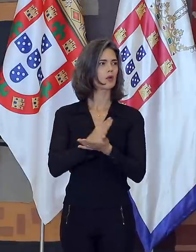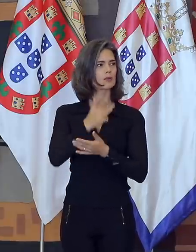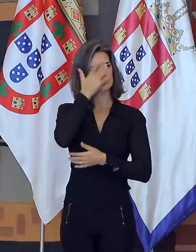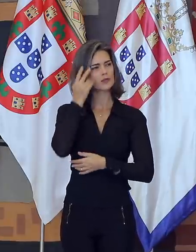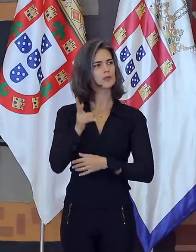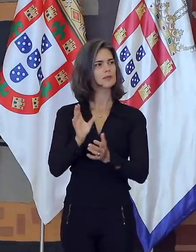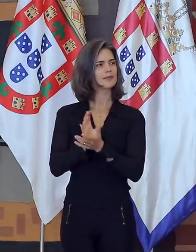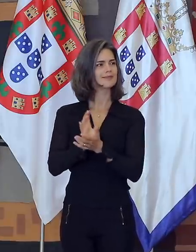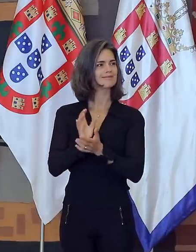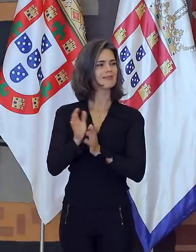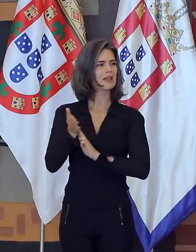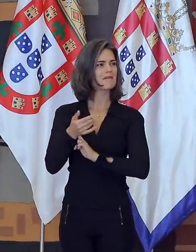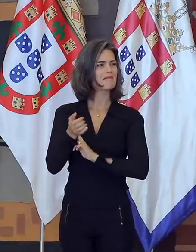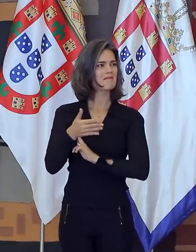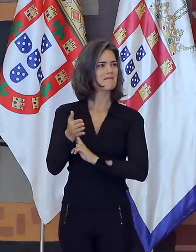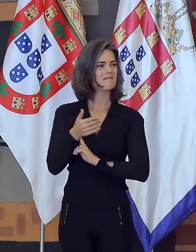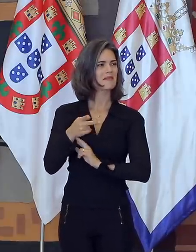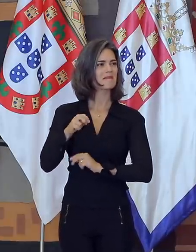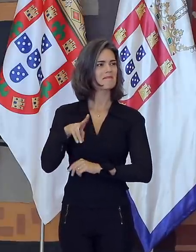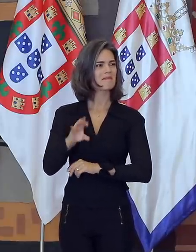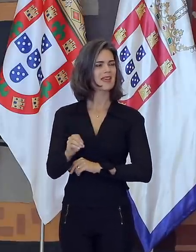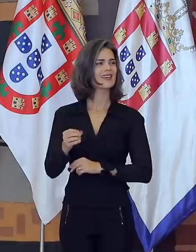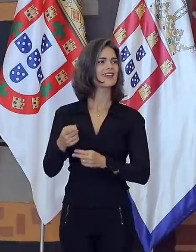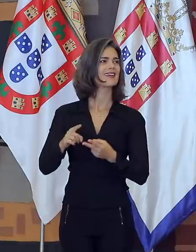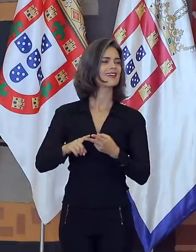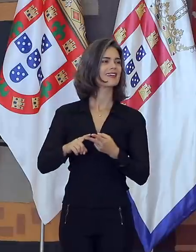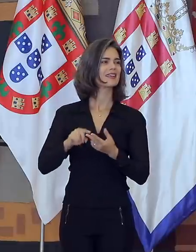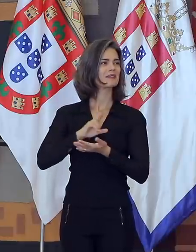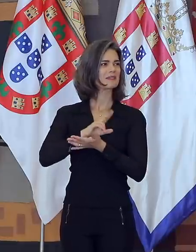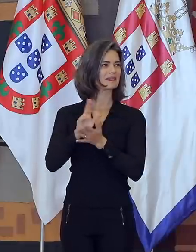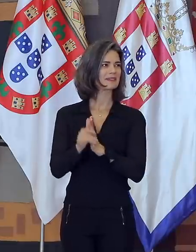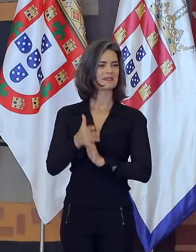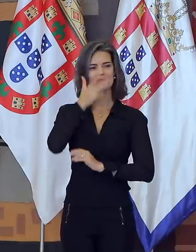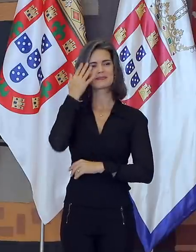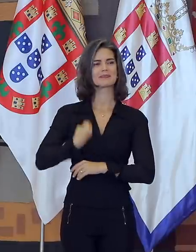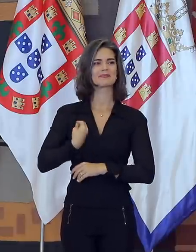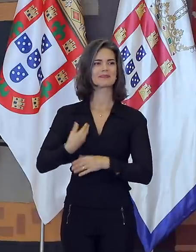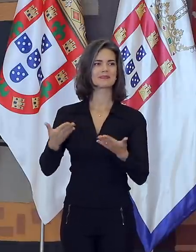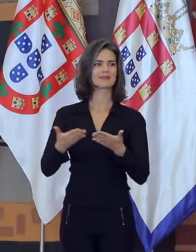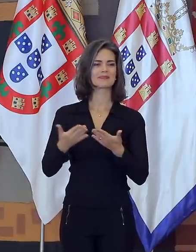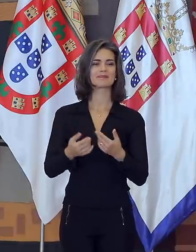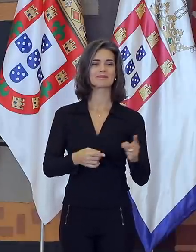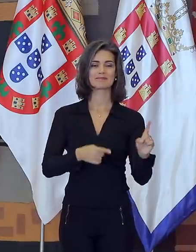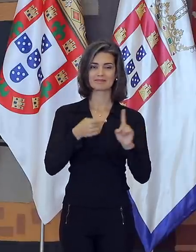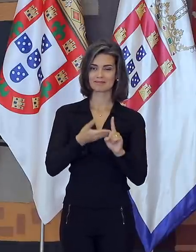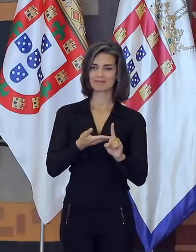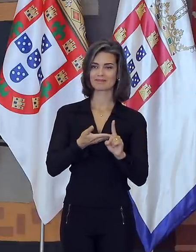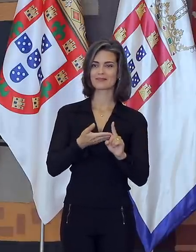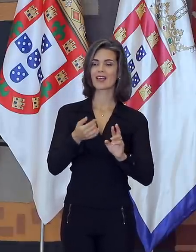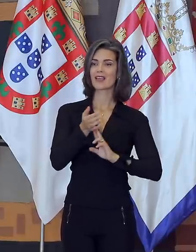embaixador Sarkis Sarkis, o embaixador Pedro Miguel da Costa e Silva, também aqui presente, ela dizia,